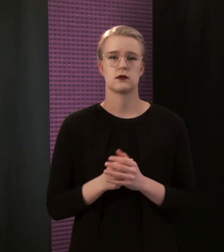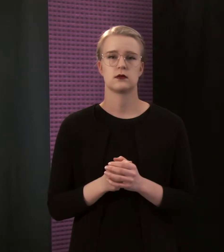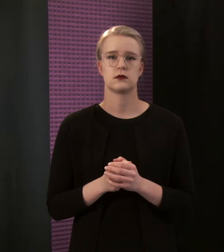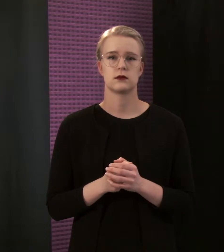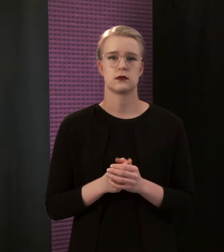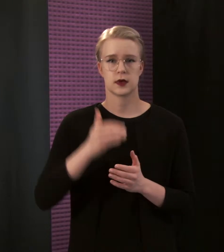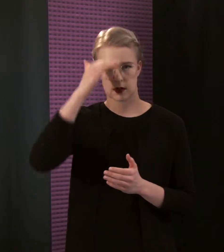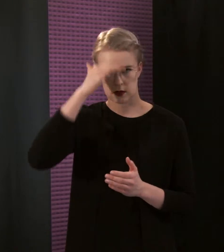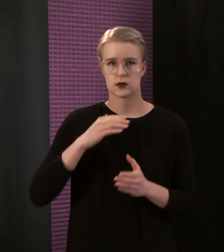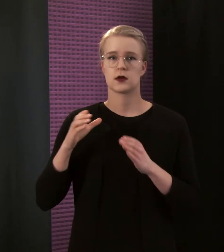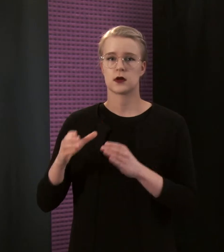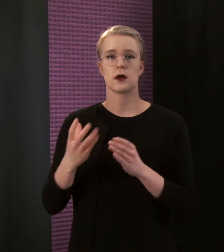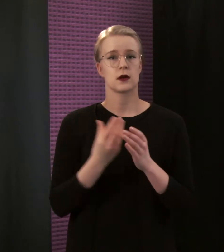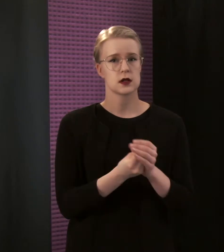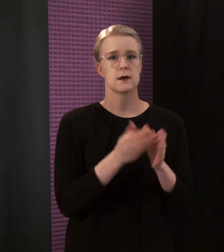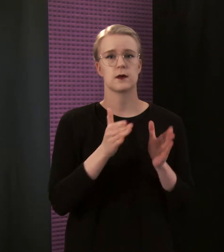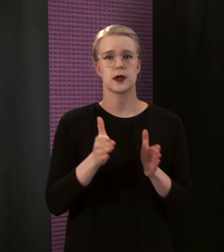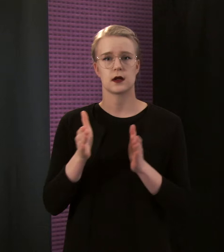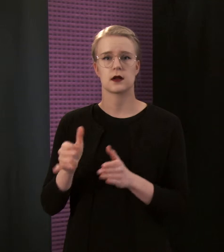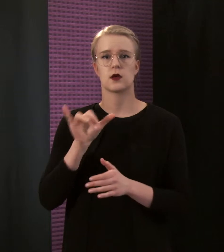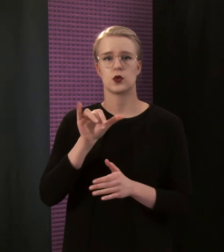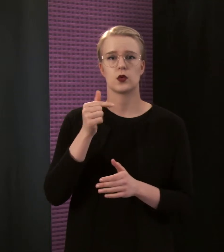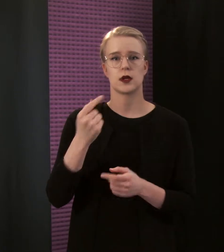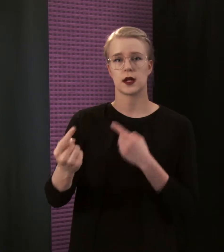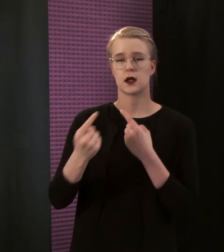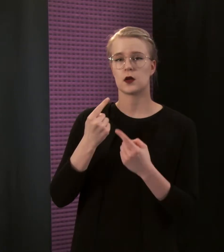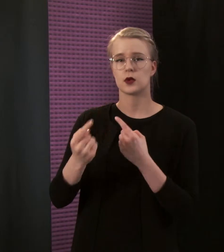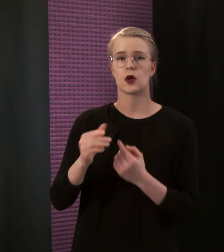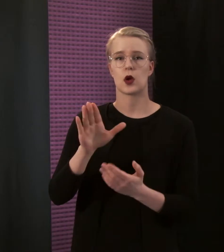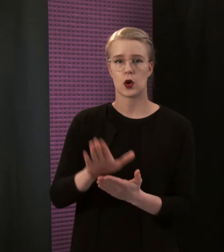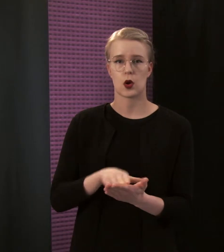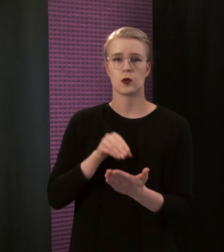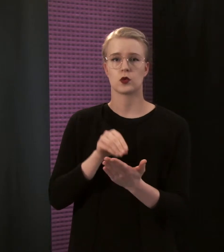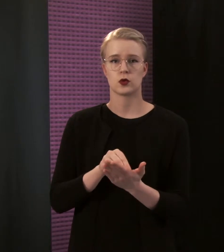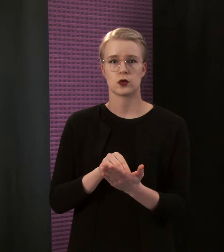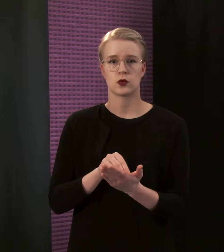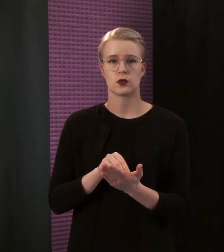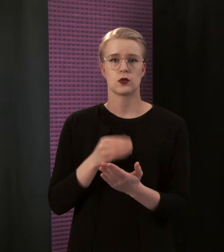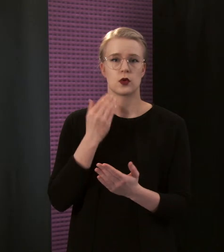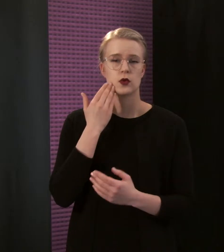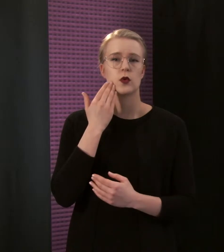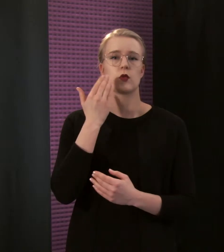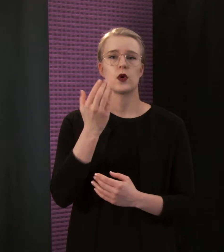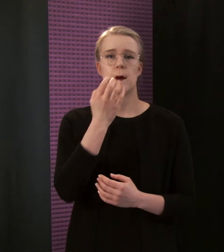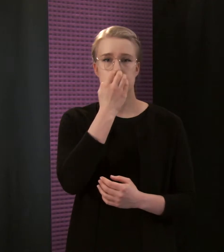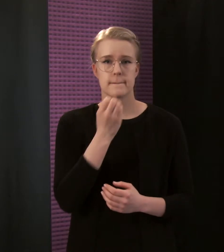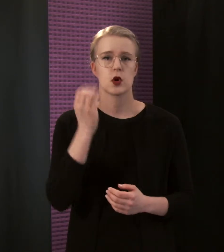Henkilöstön kanssa pidettävien YT-neuvottelujen lopputulos tulee myöhemmin Pohjois-Savon